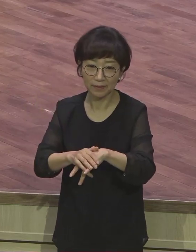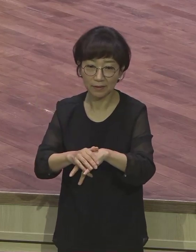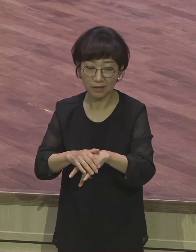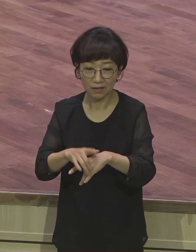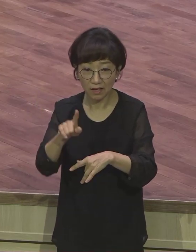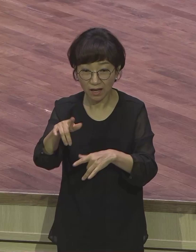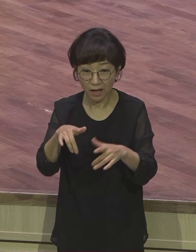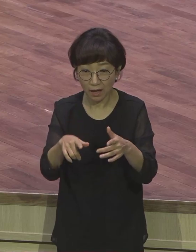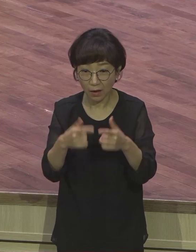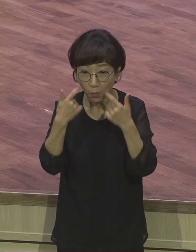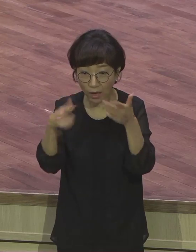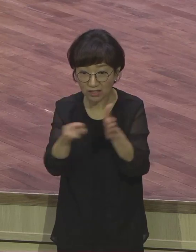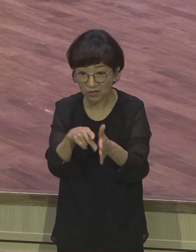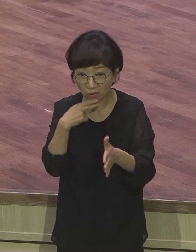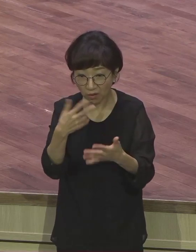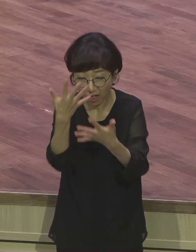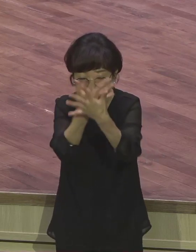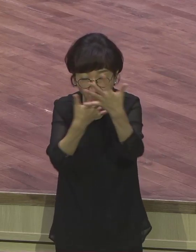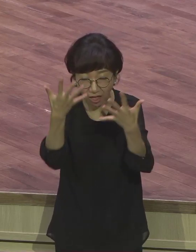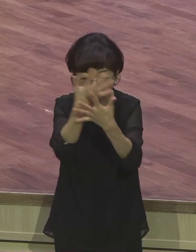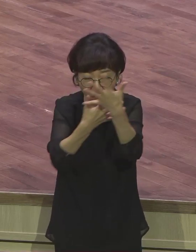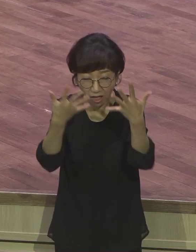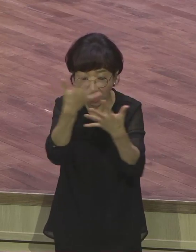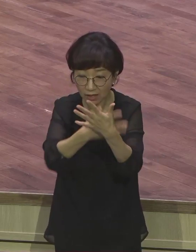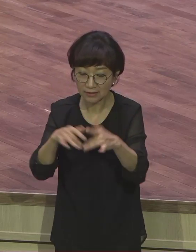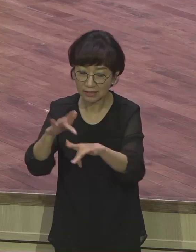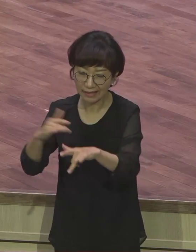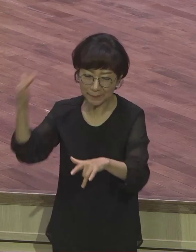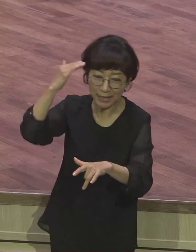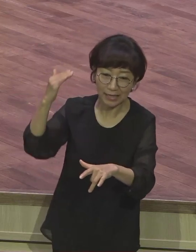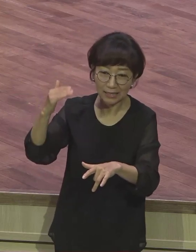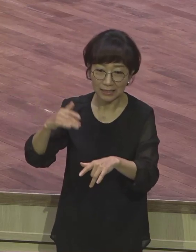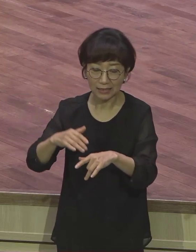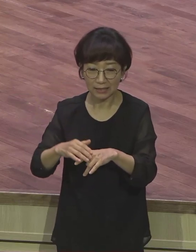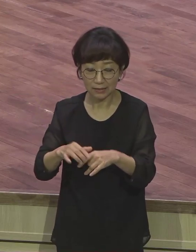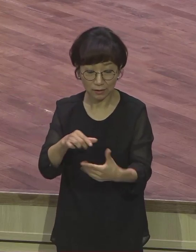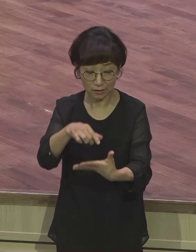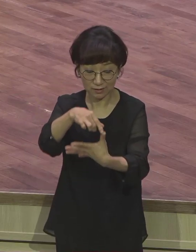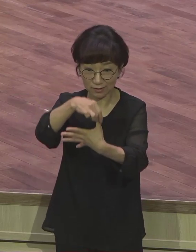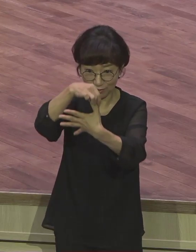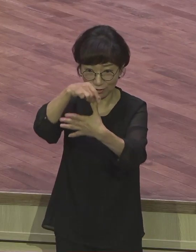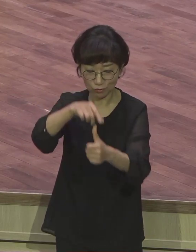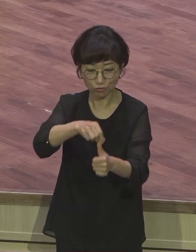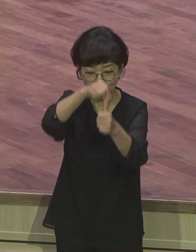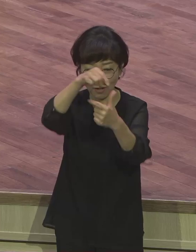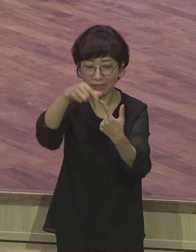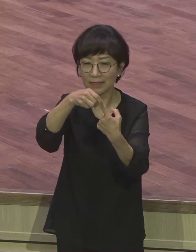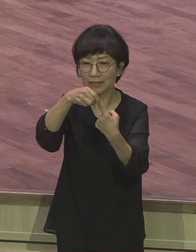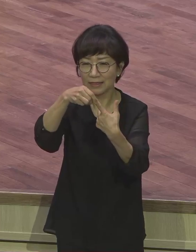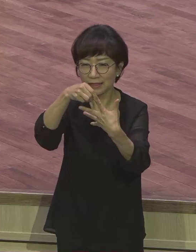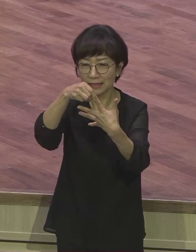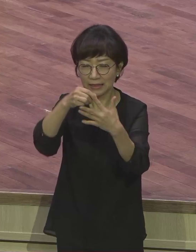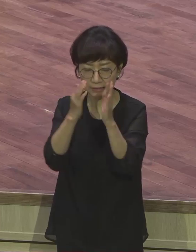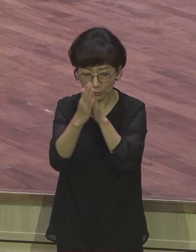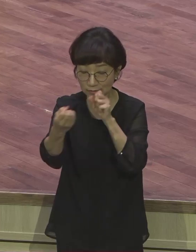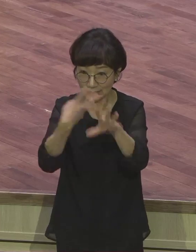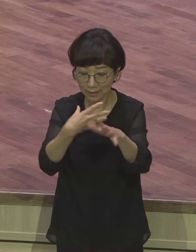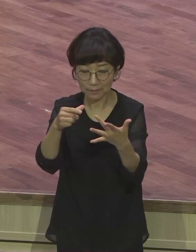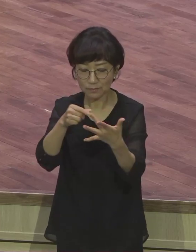군에 확신이 없는 사람 기동답에 확신이 없는 사람 사사에 확신이 없는 사람 인도에